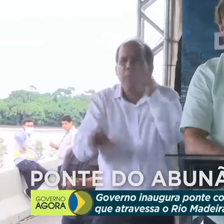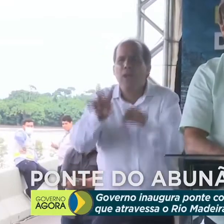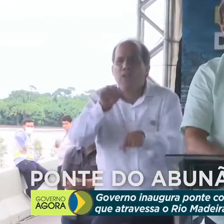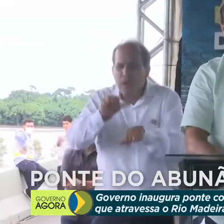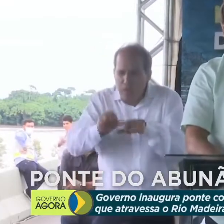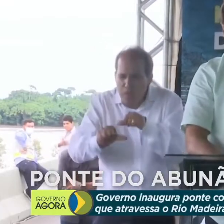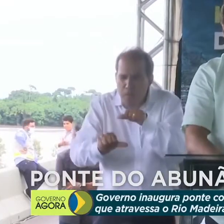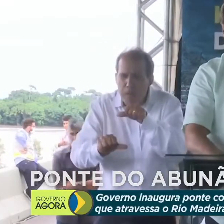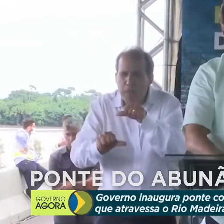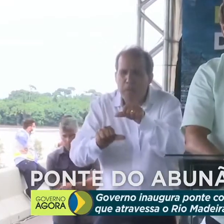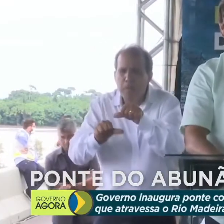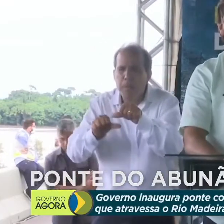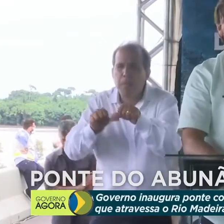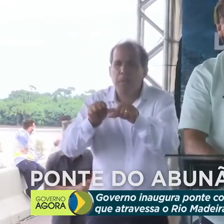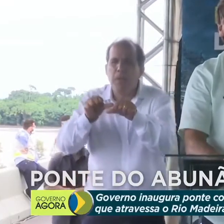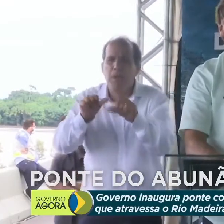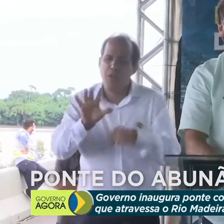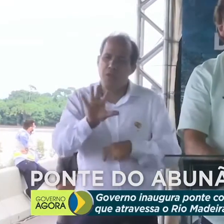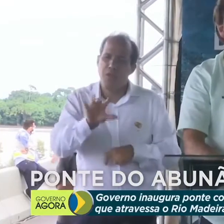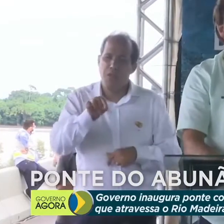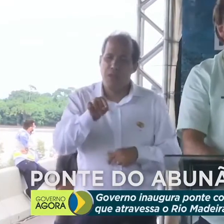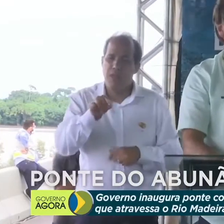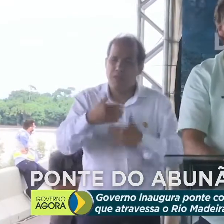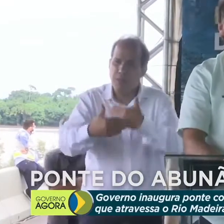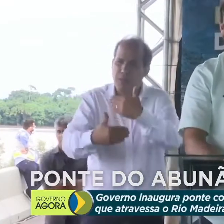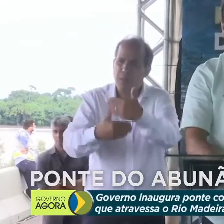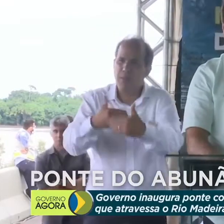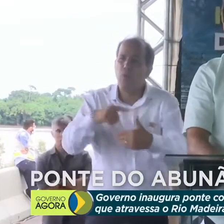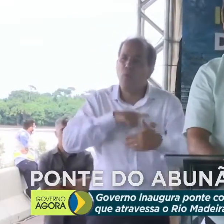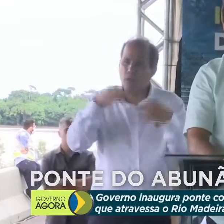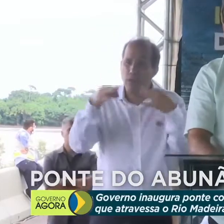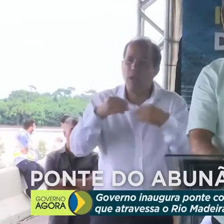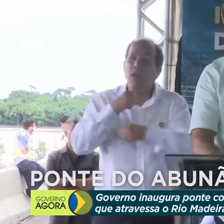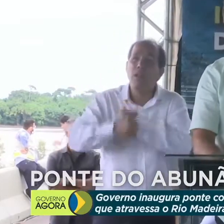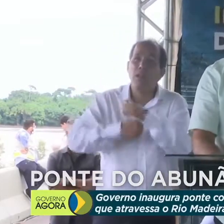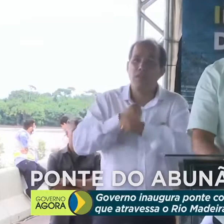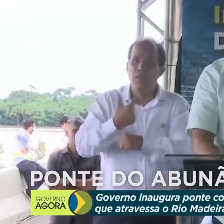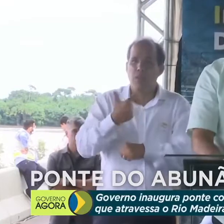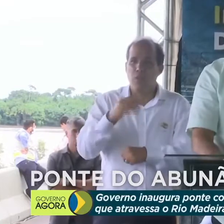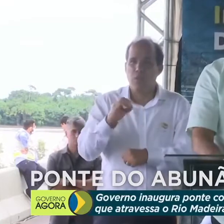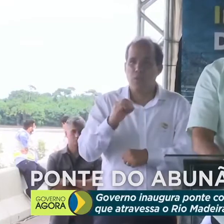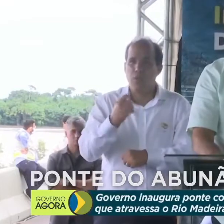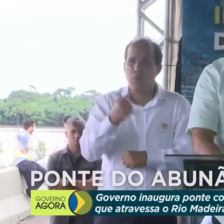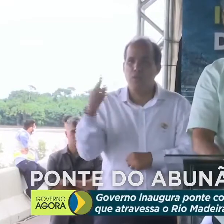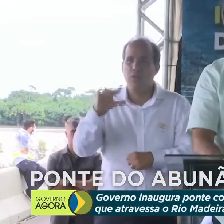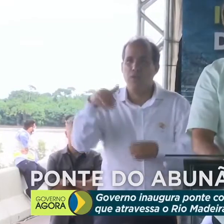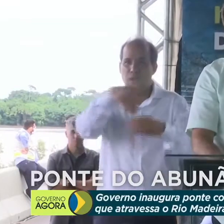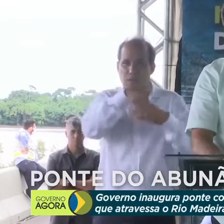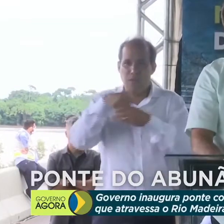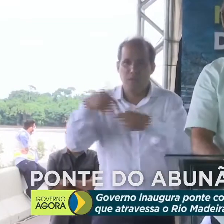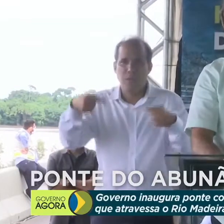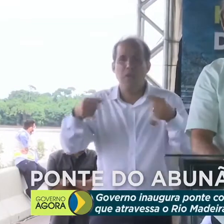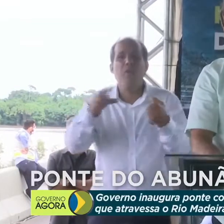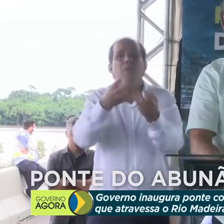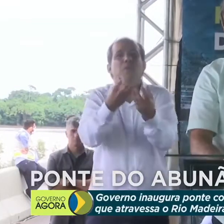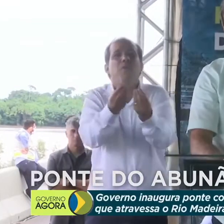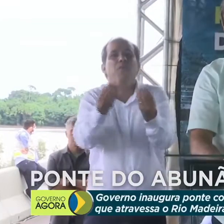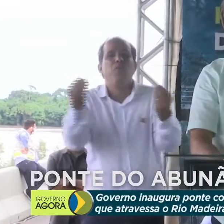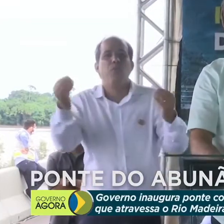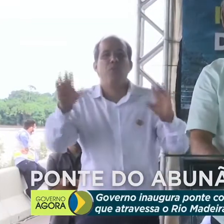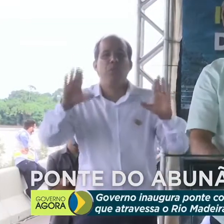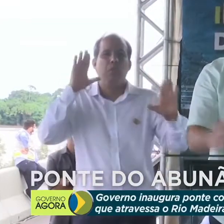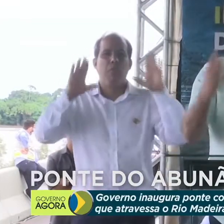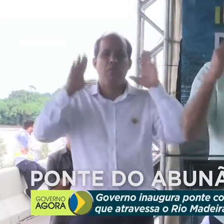esse quadro. Pode ter certeza que, por ocasião das eleições do ano que vem, teremos um quadro de políticos sempre